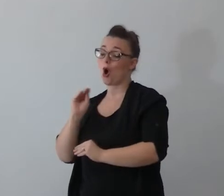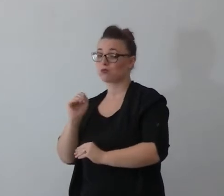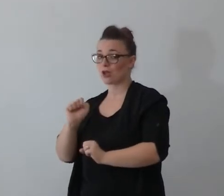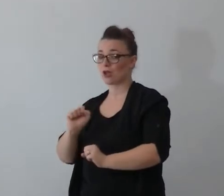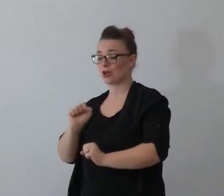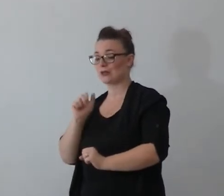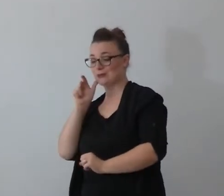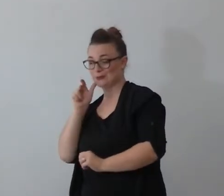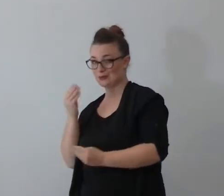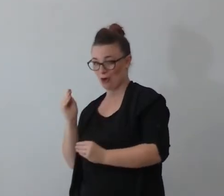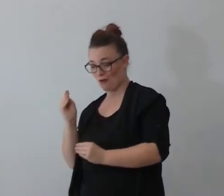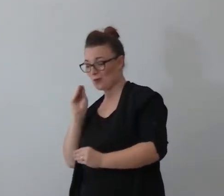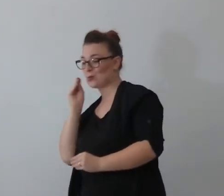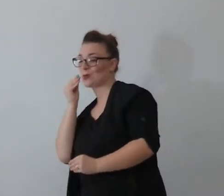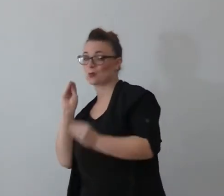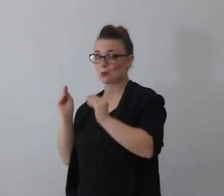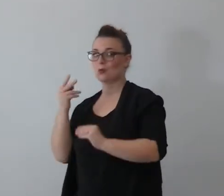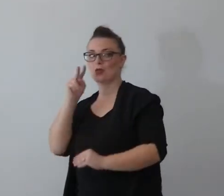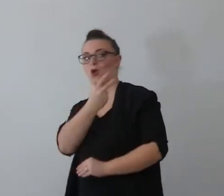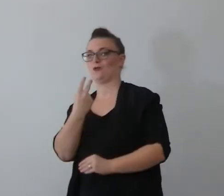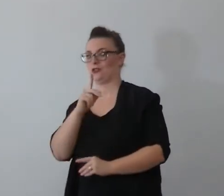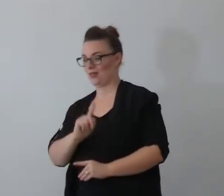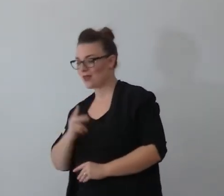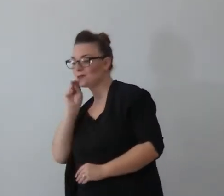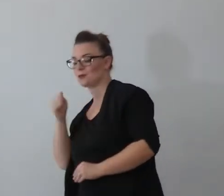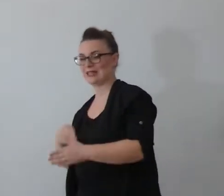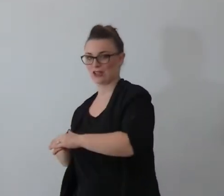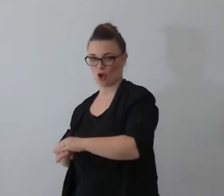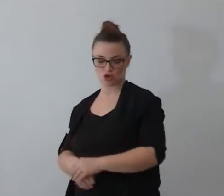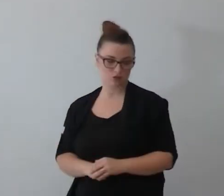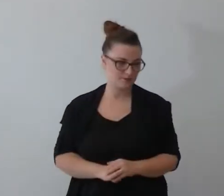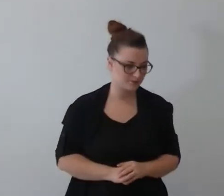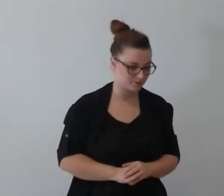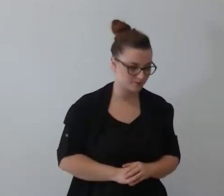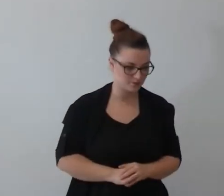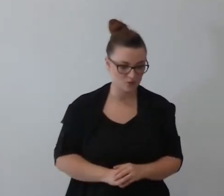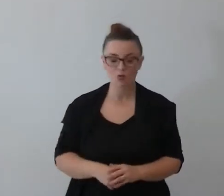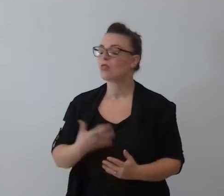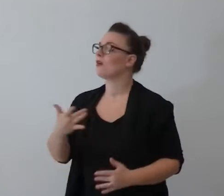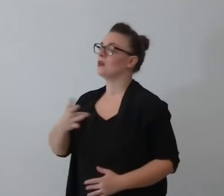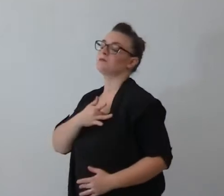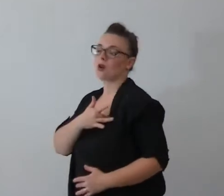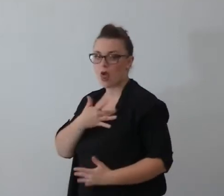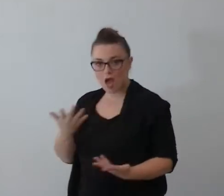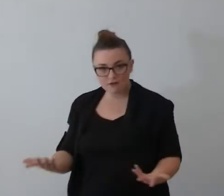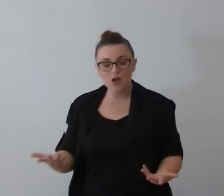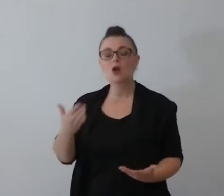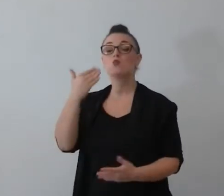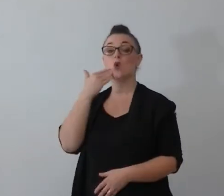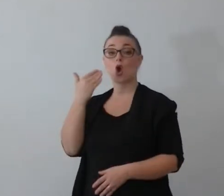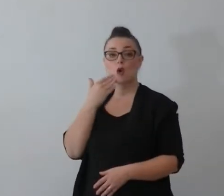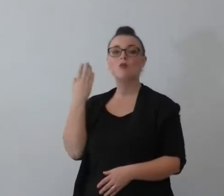un certo punto quando scoccava la società dell'amore l'uomo andava a casa del padre della